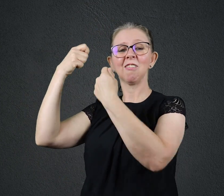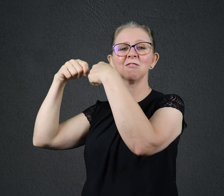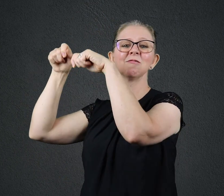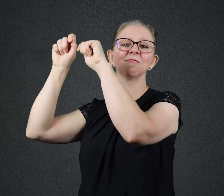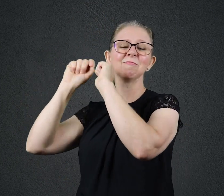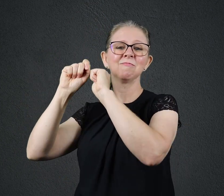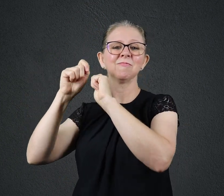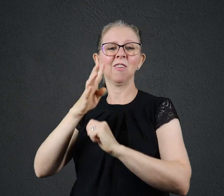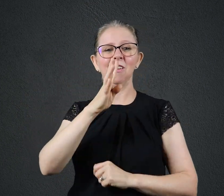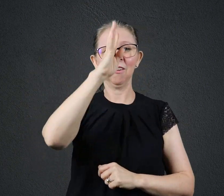VERSÍCULO 5